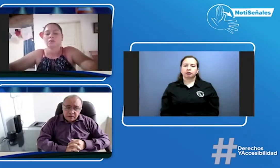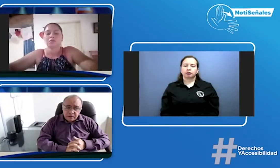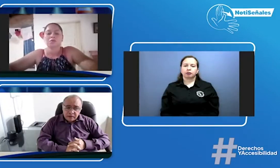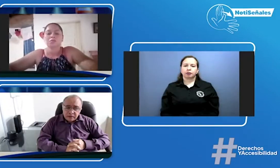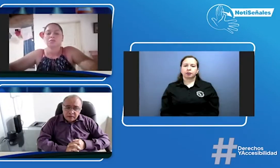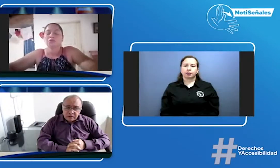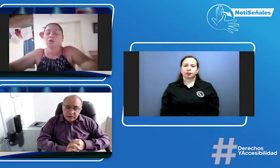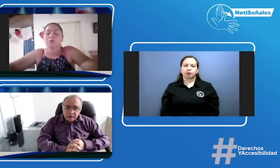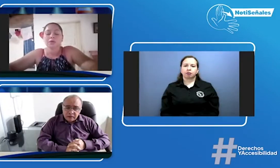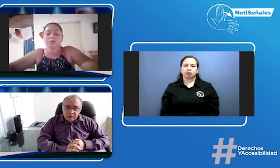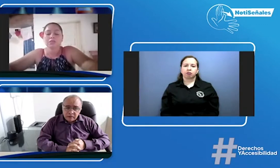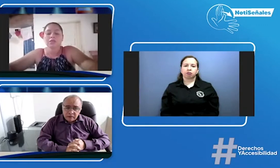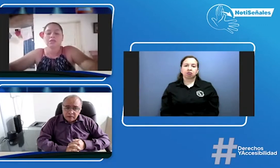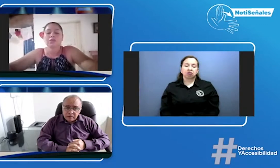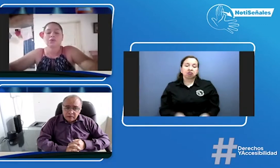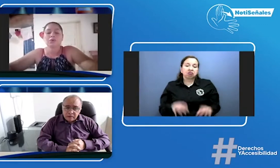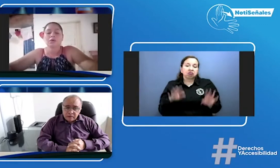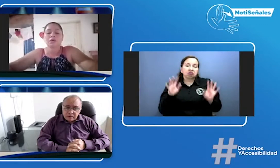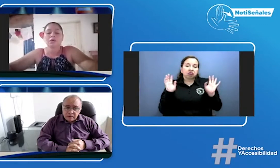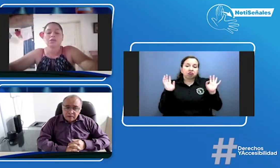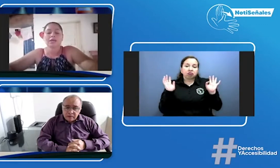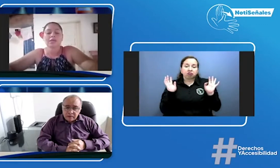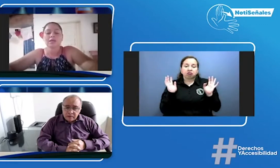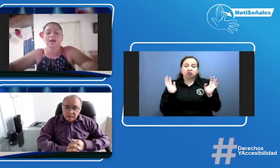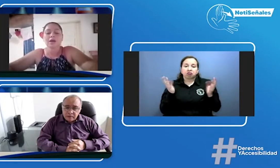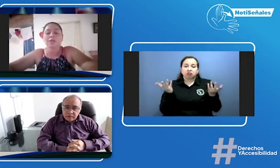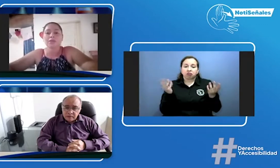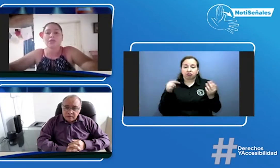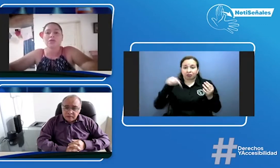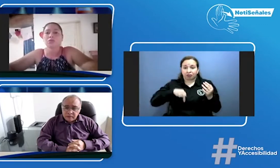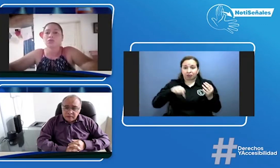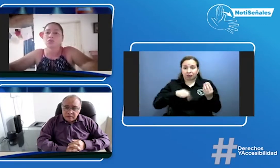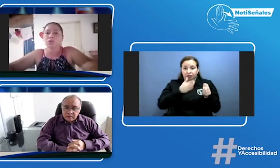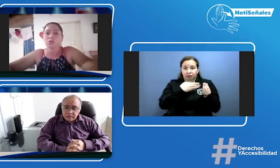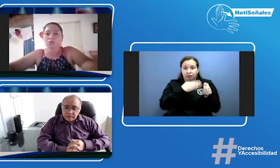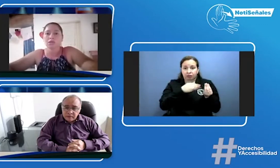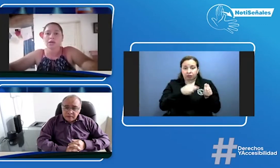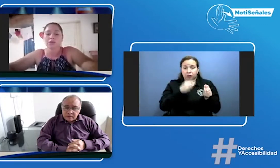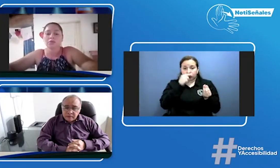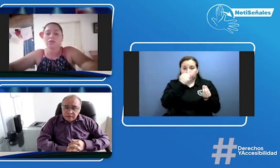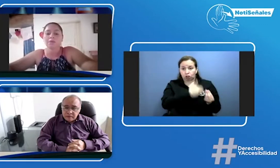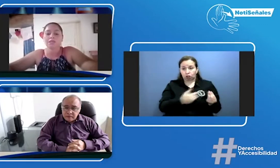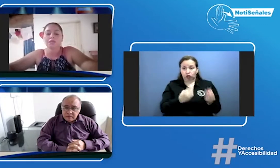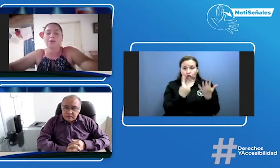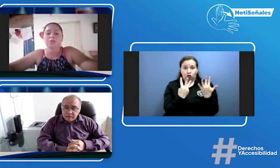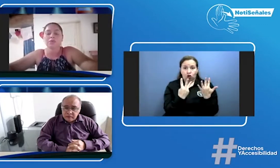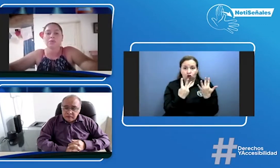No pues esto aquí en La Jagua de Berico son ocho niños que hay con discapacidad auditiva